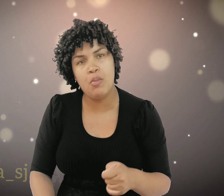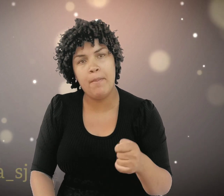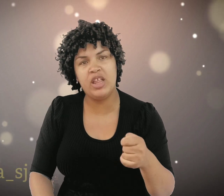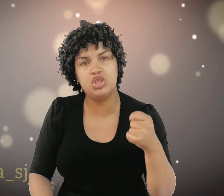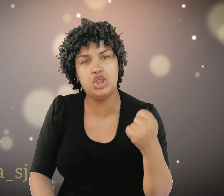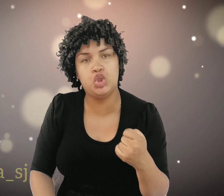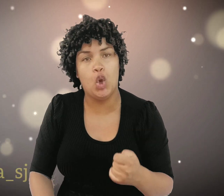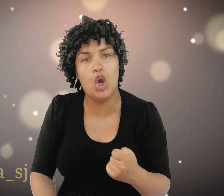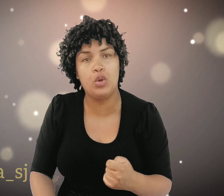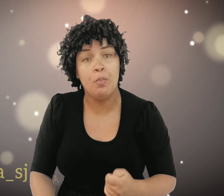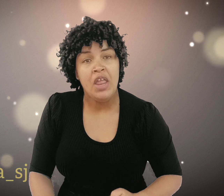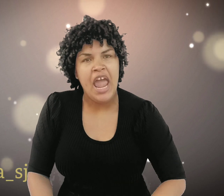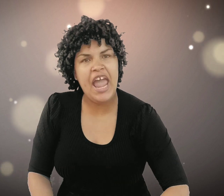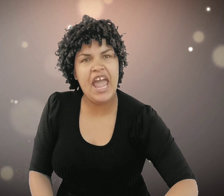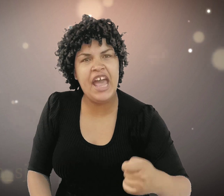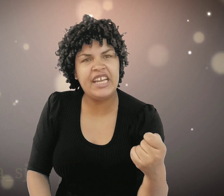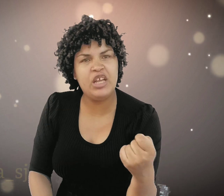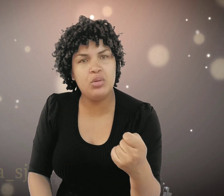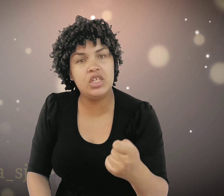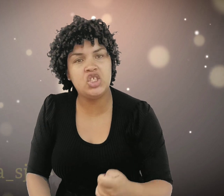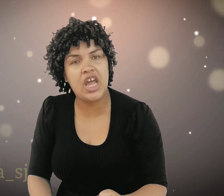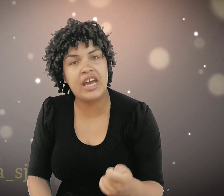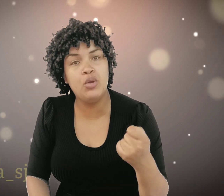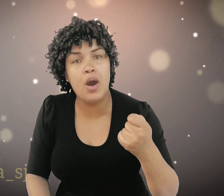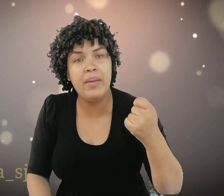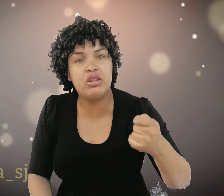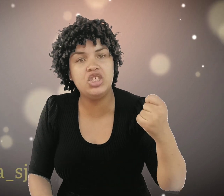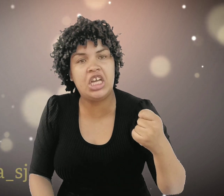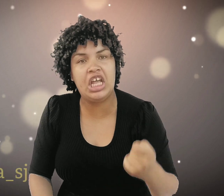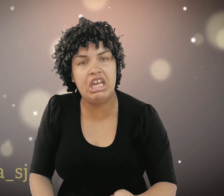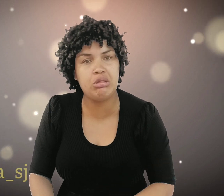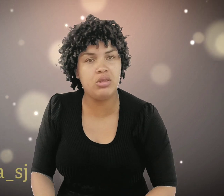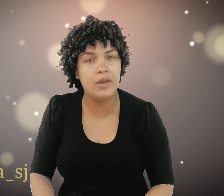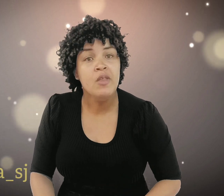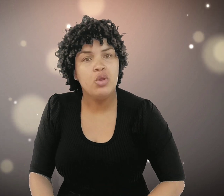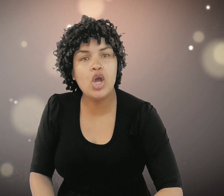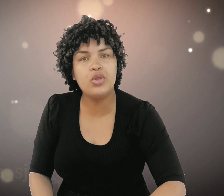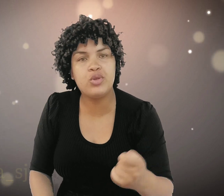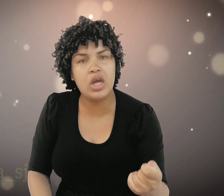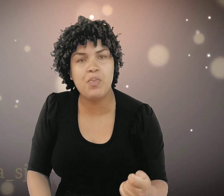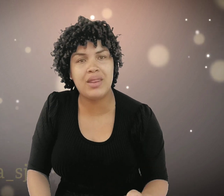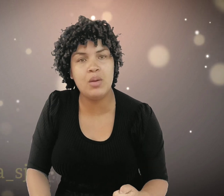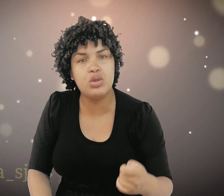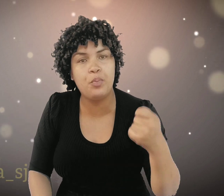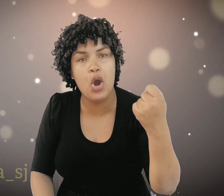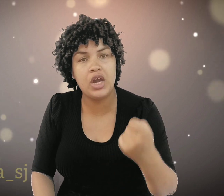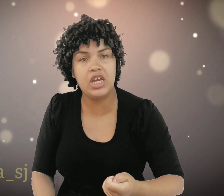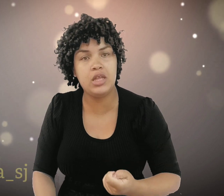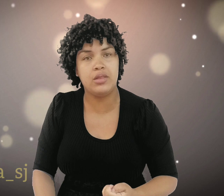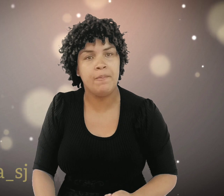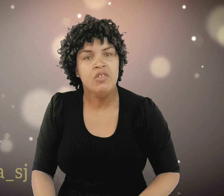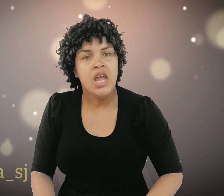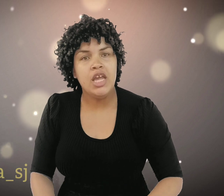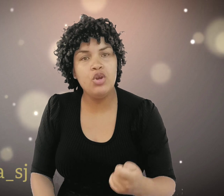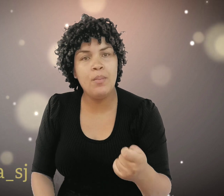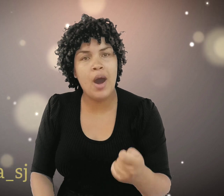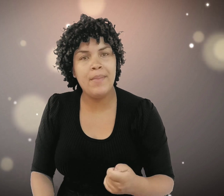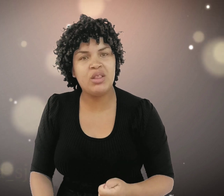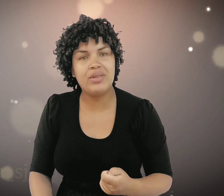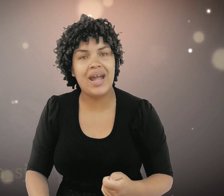momento de choro. É ele que nos enxerga no momento de crise. Todos nós passamos por crise. E no momento da